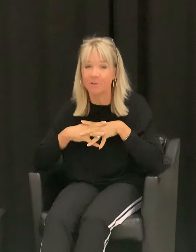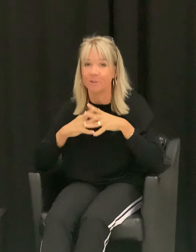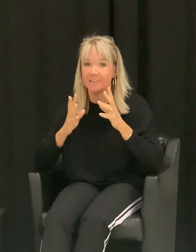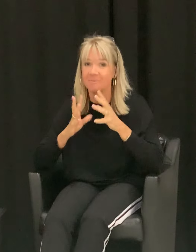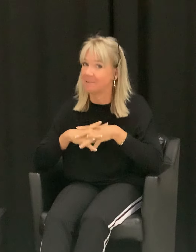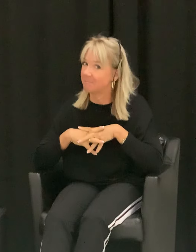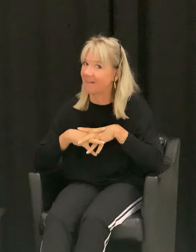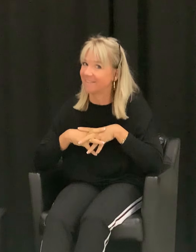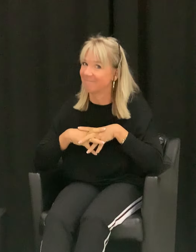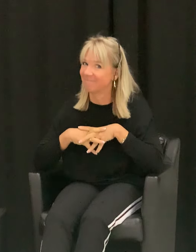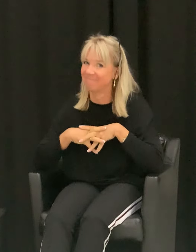und bis bald!